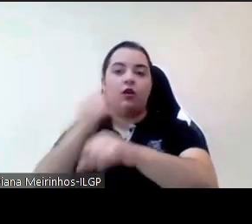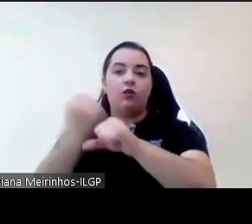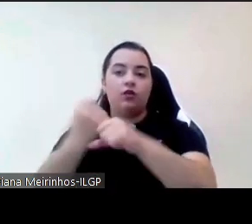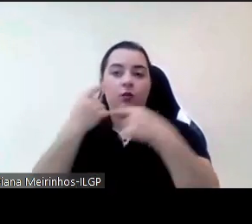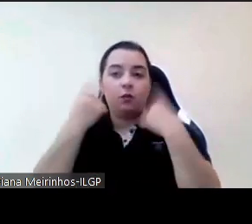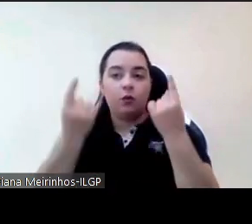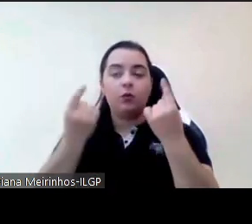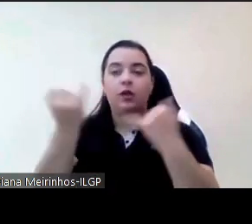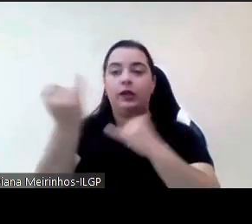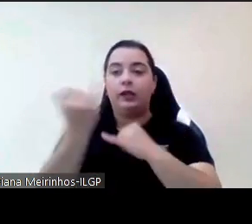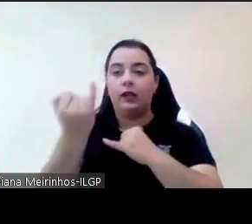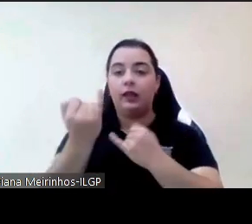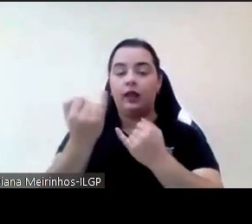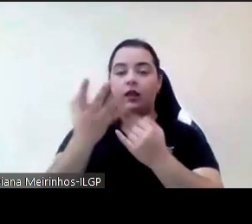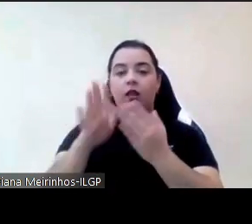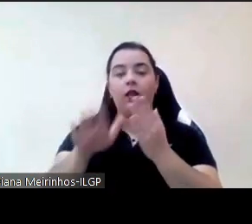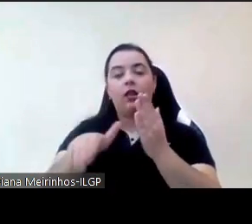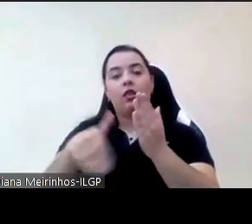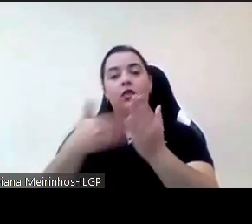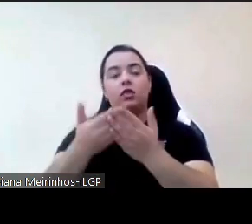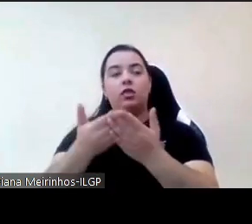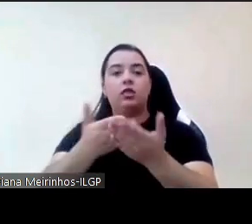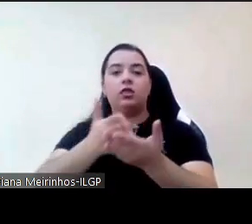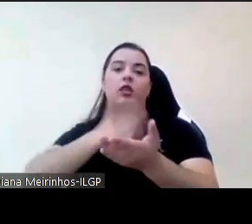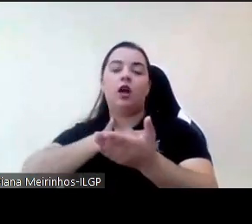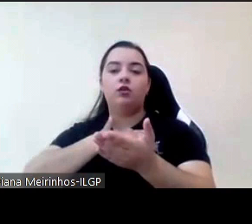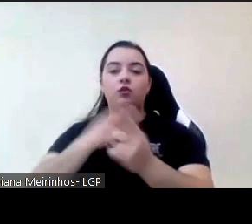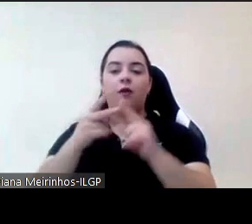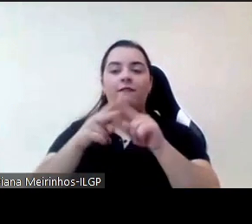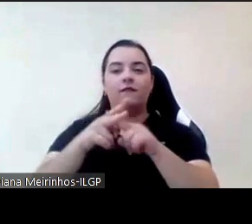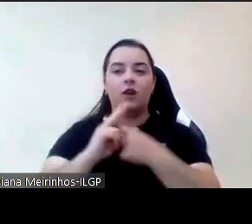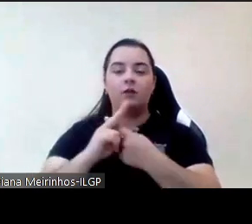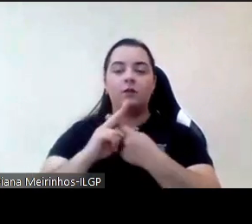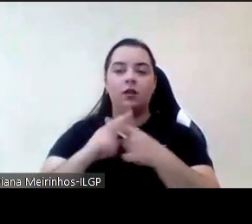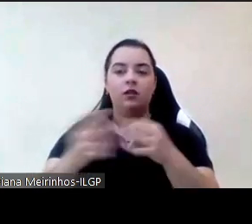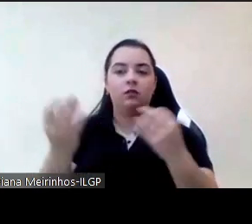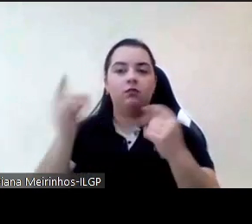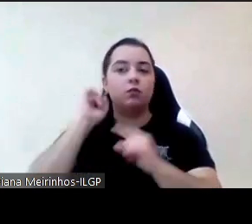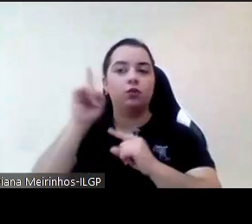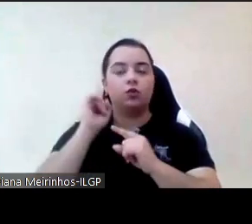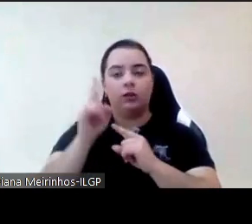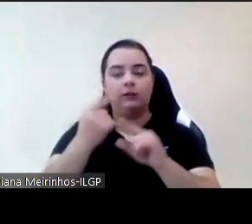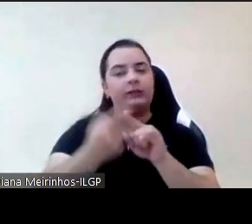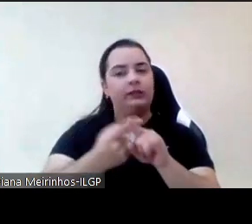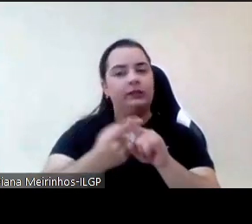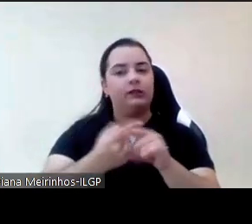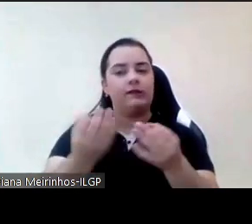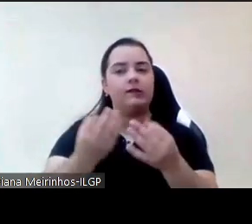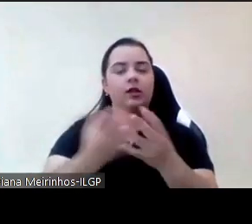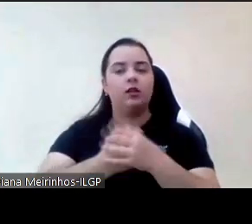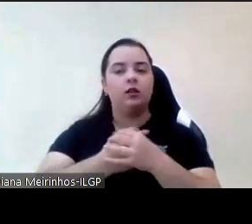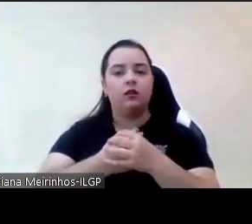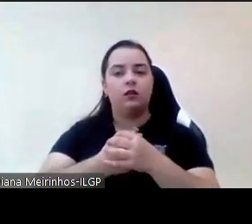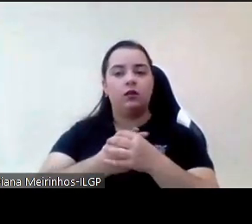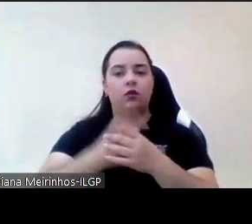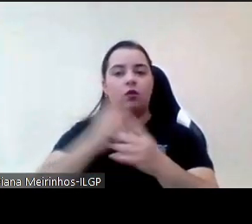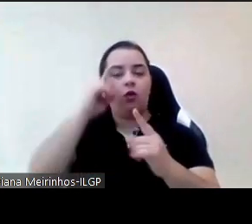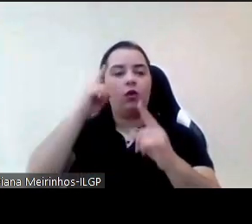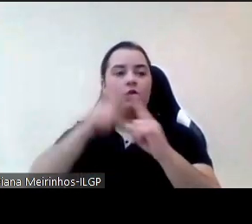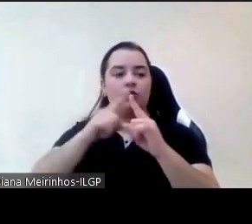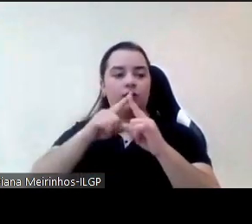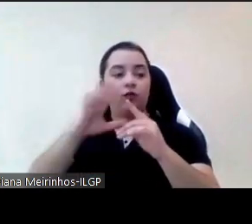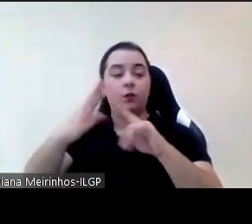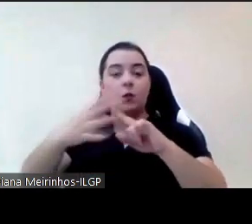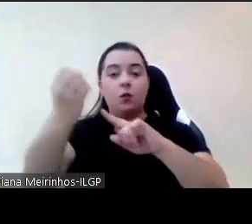uma ferramenta muito válida e muito interessante para produzir efeitos significativos